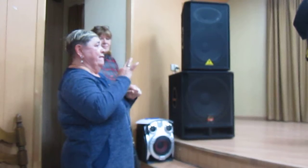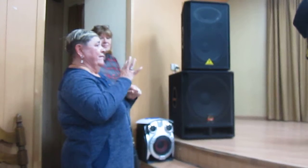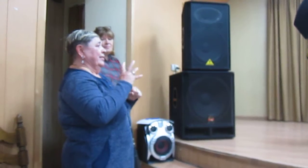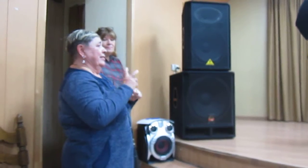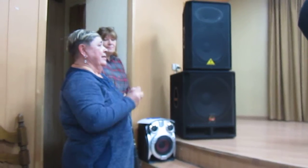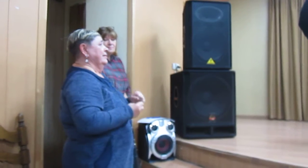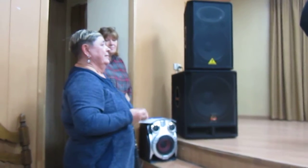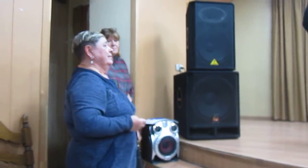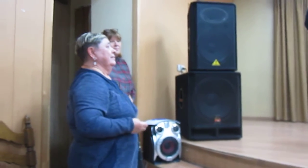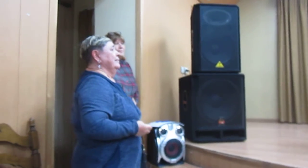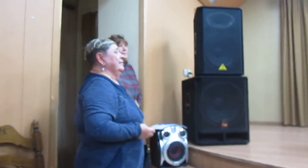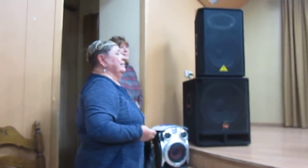Дорогу.